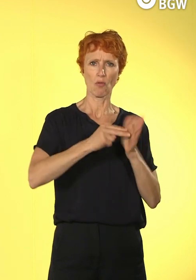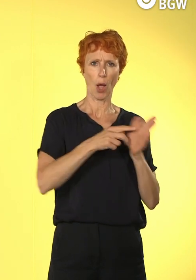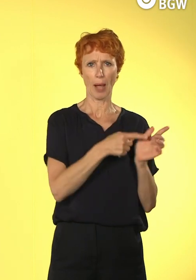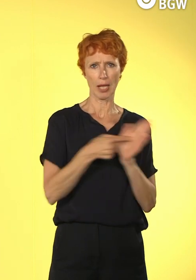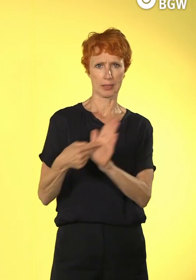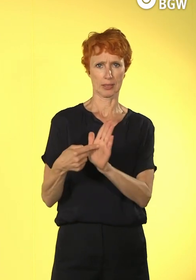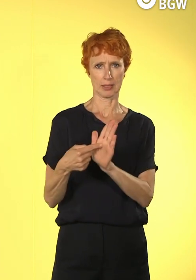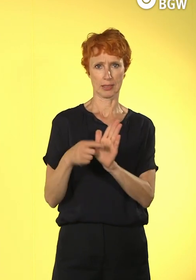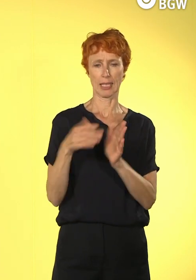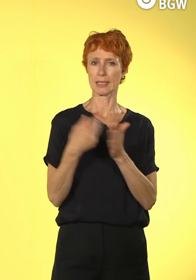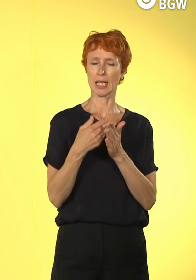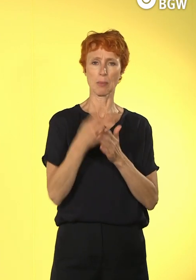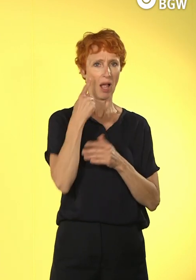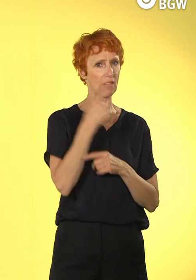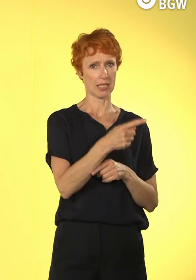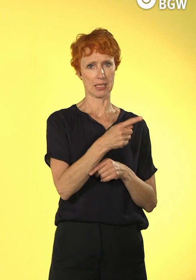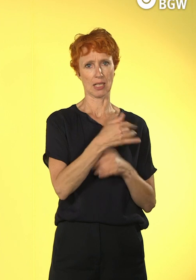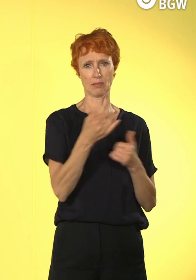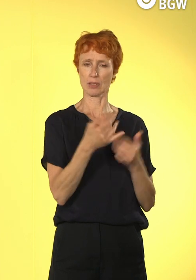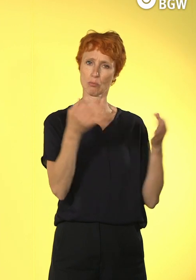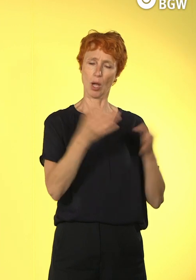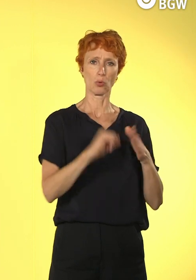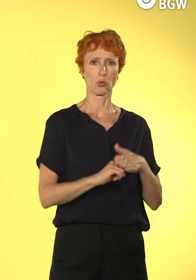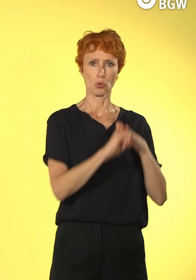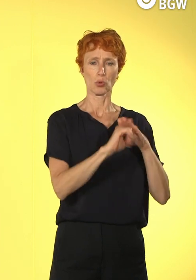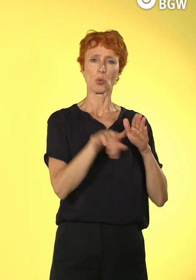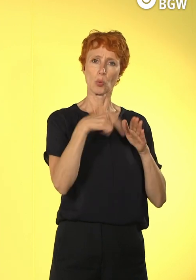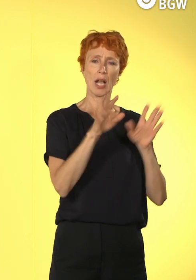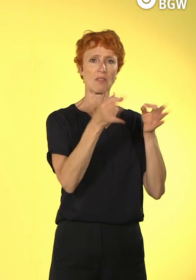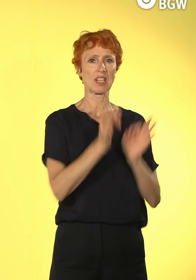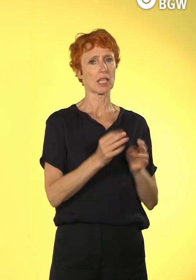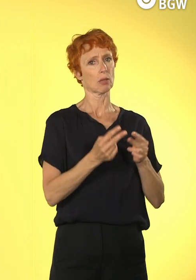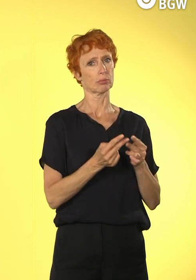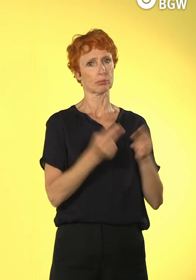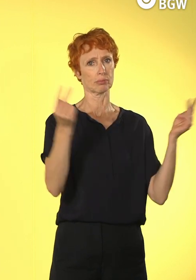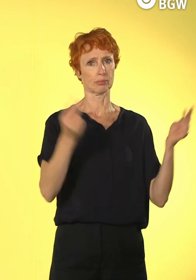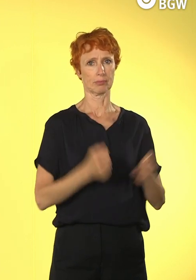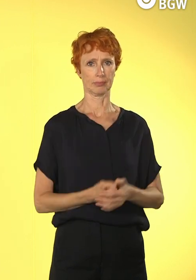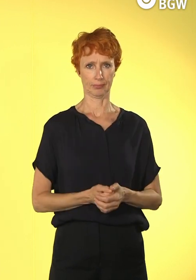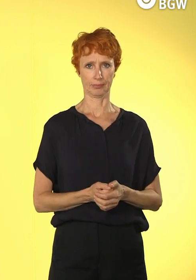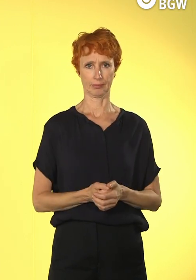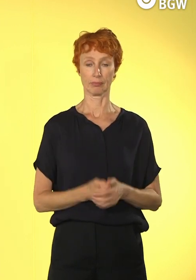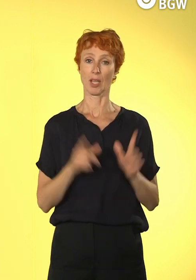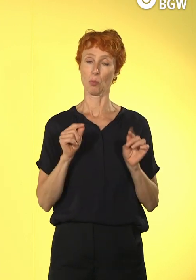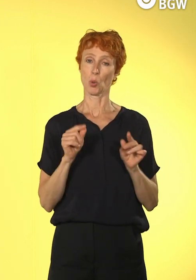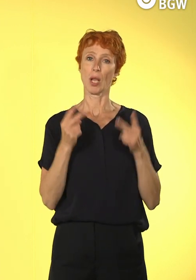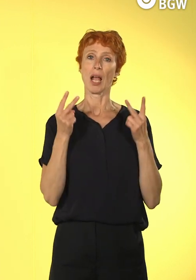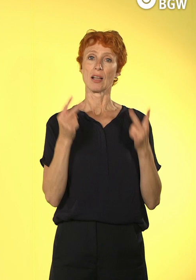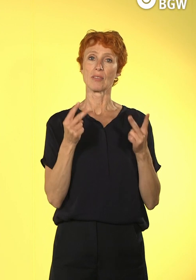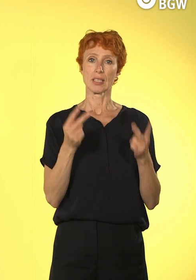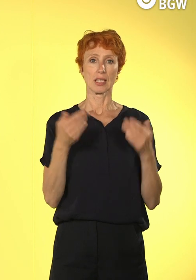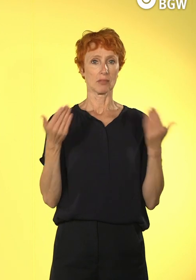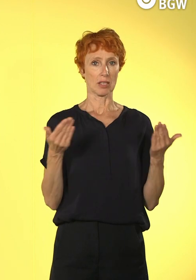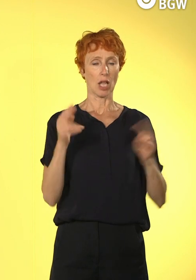diese Fähigkeiten anzueignen. Also, lange Rede, kurzer Sinn, ich glaube, dass es wichtig ist, die konkreten